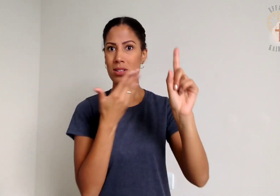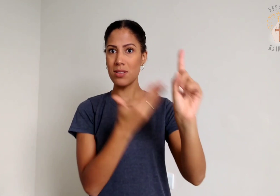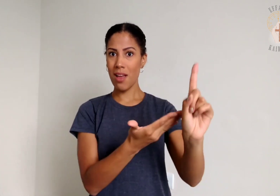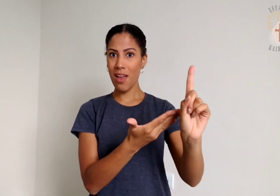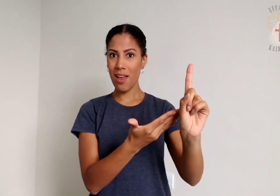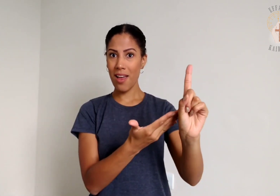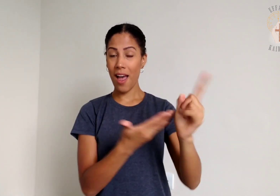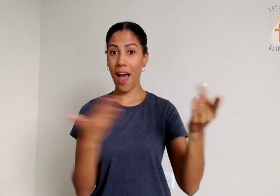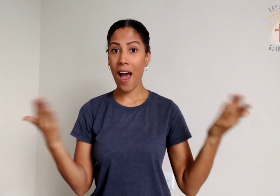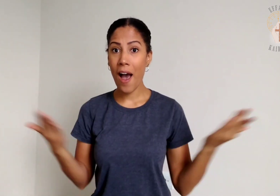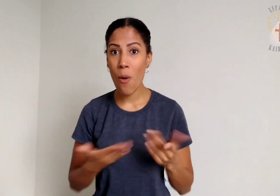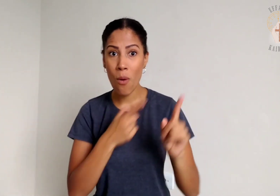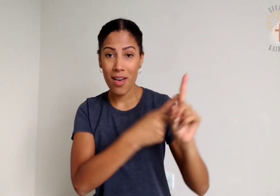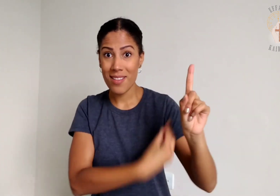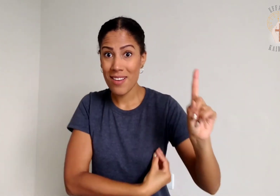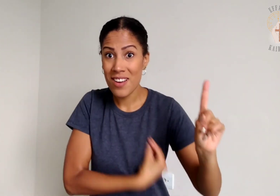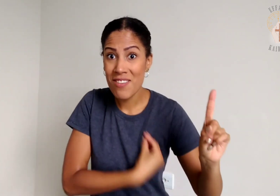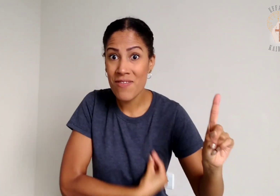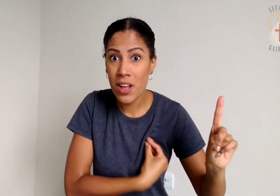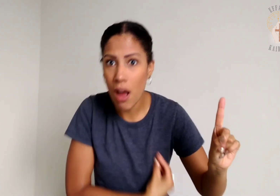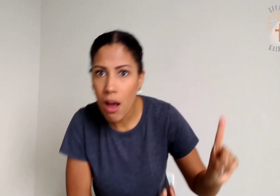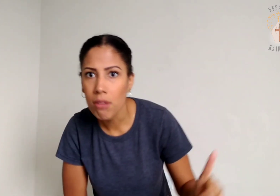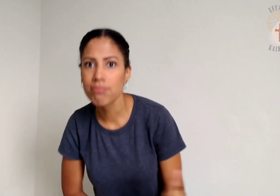testemunhas. E agora,